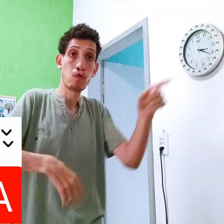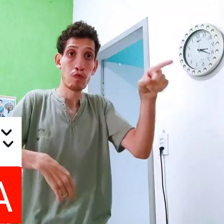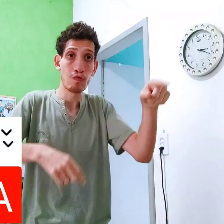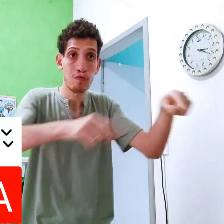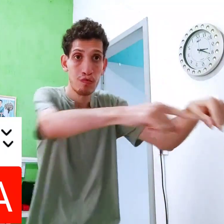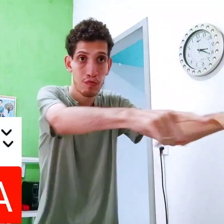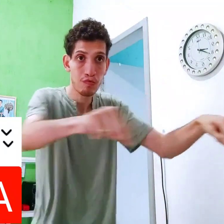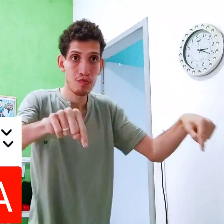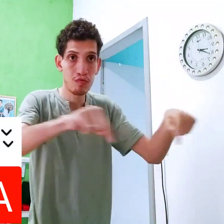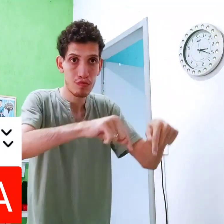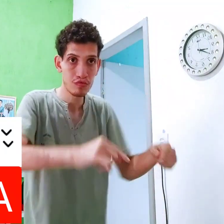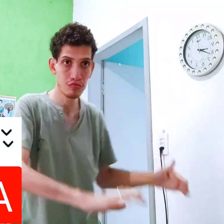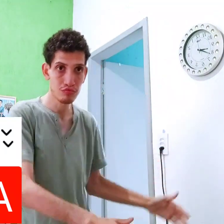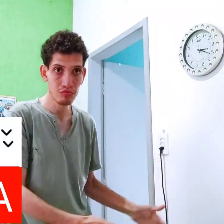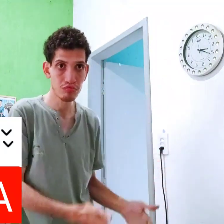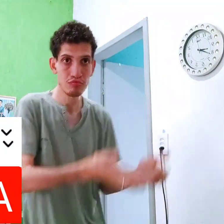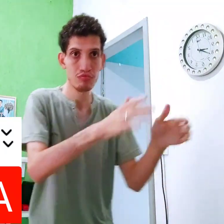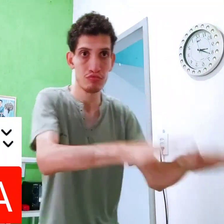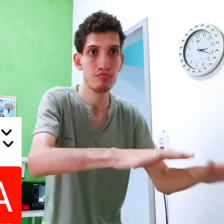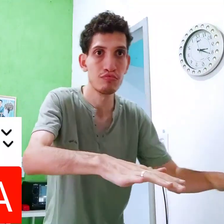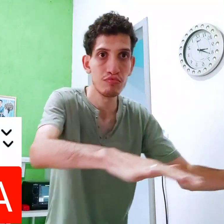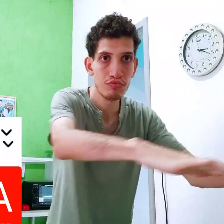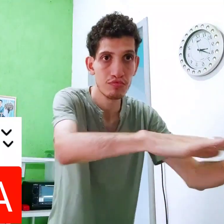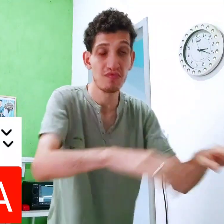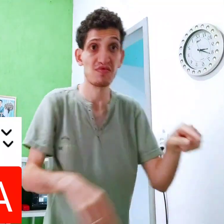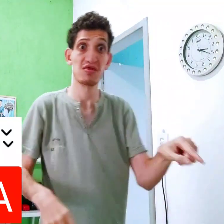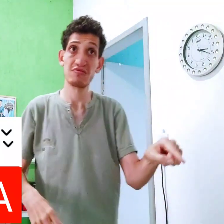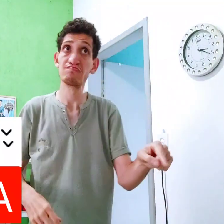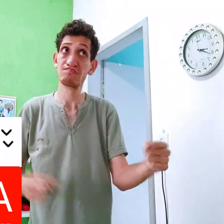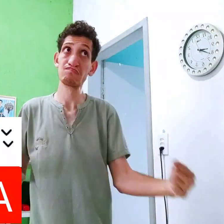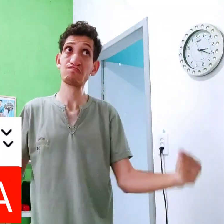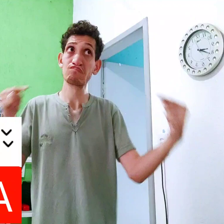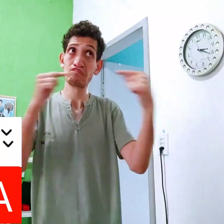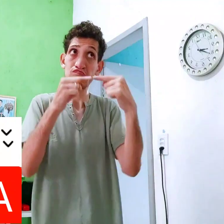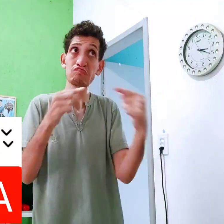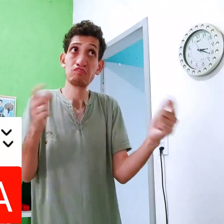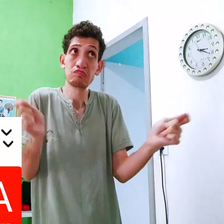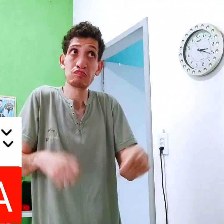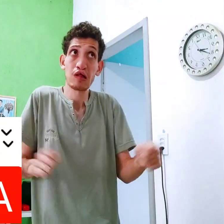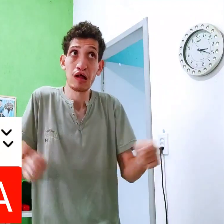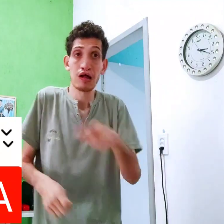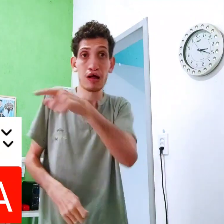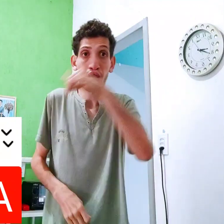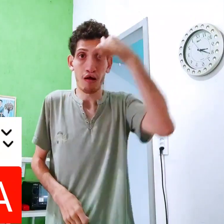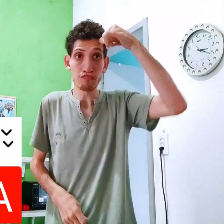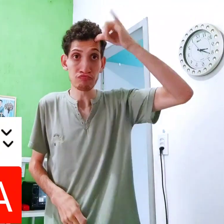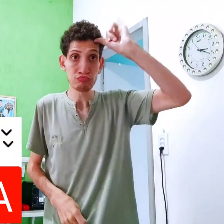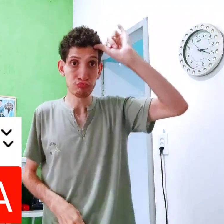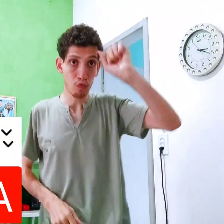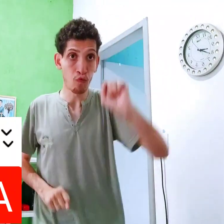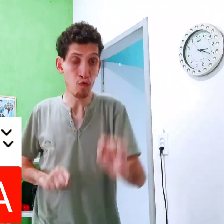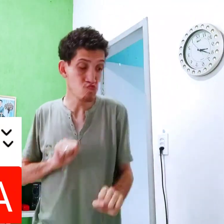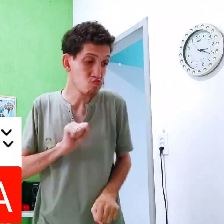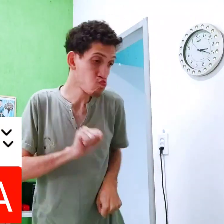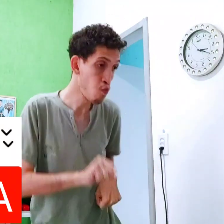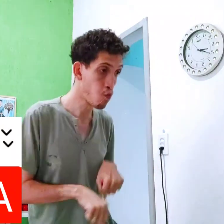Ou Num lugar pensado Coloca pra corrar Se ali andar, por exemplo, um boi